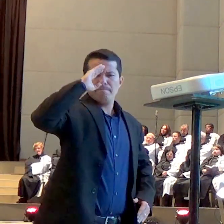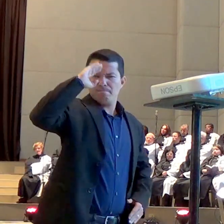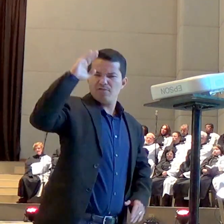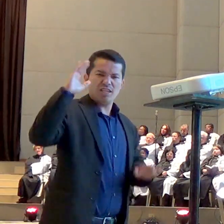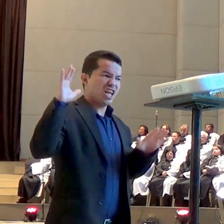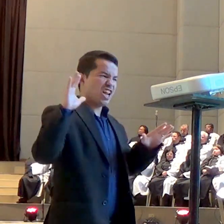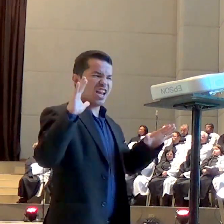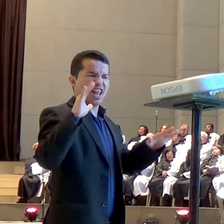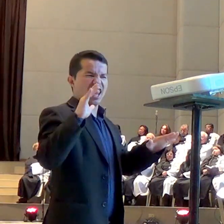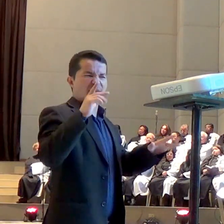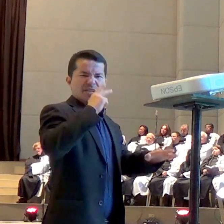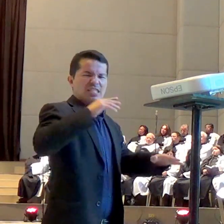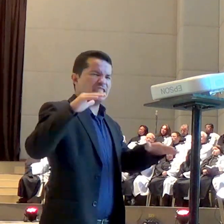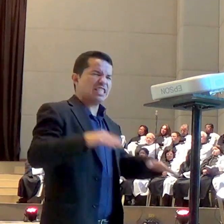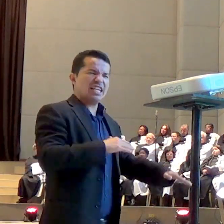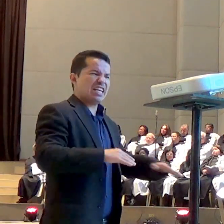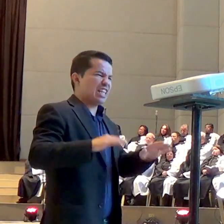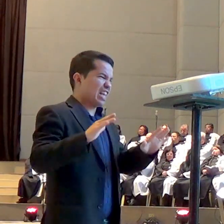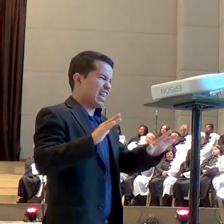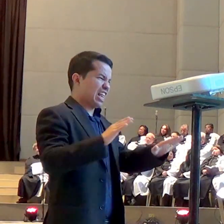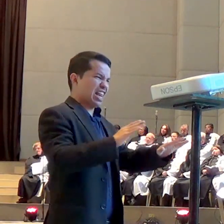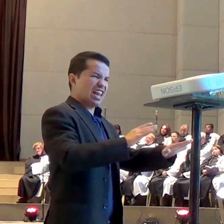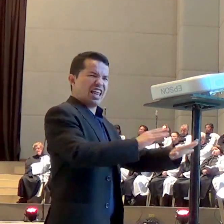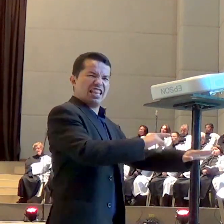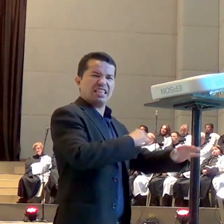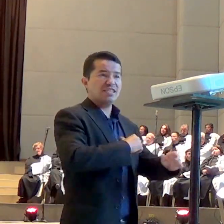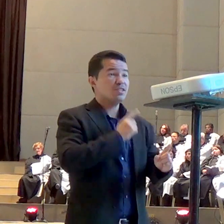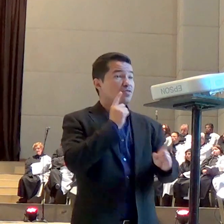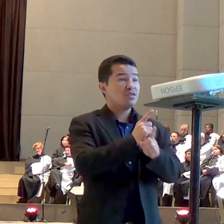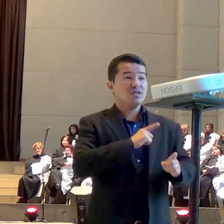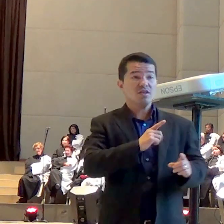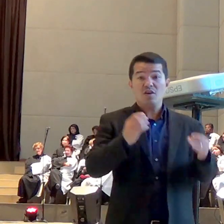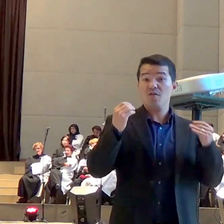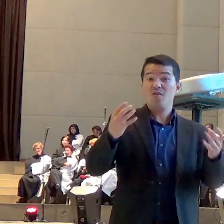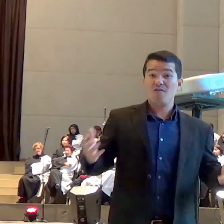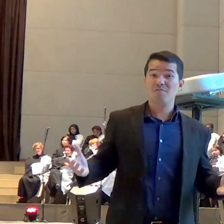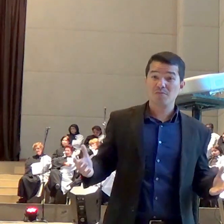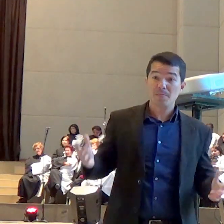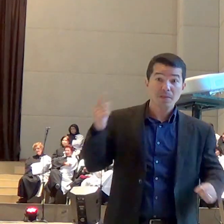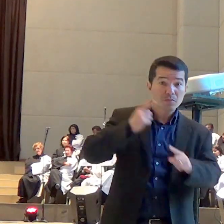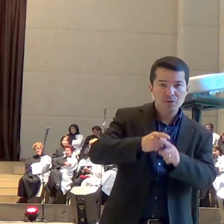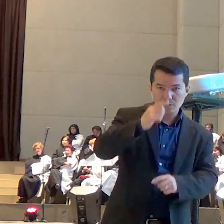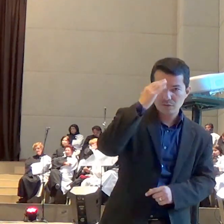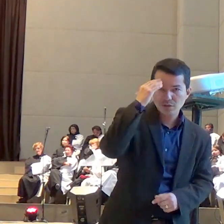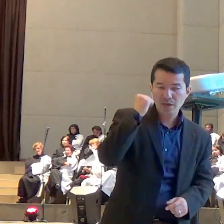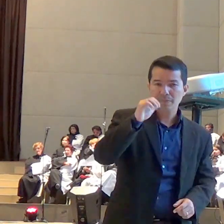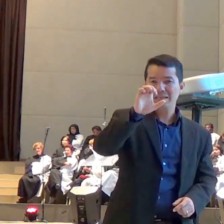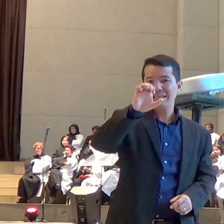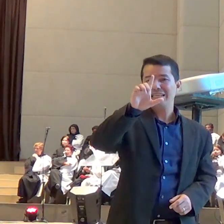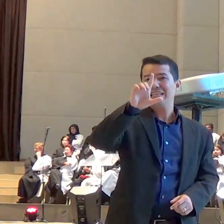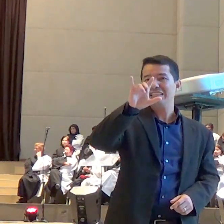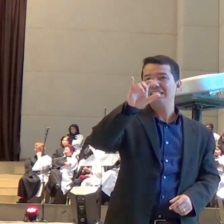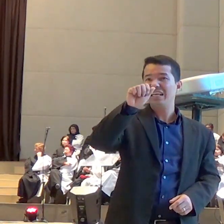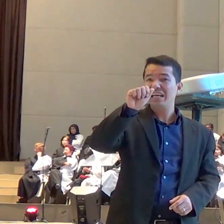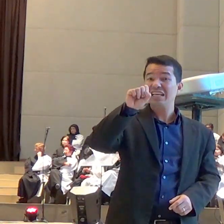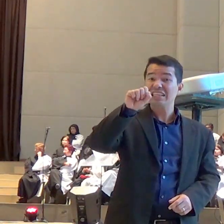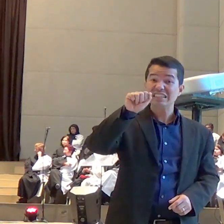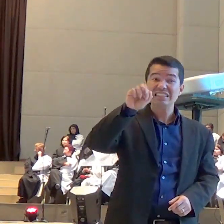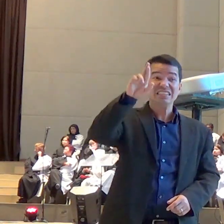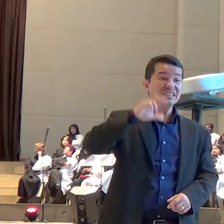que não sabia não é? que não sabia não via não era capaz de perceber que o anjo estava